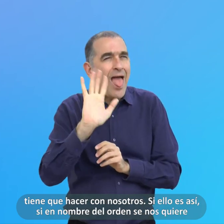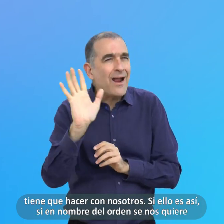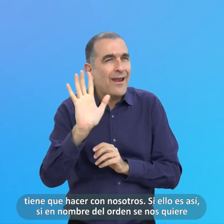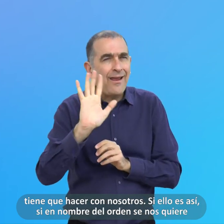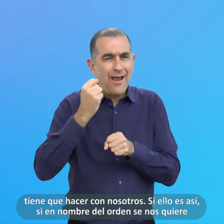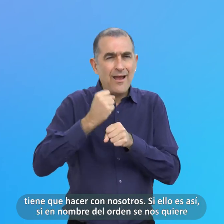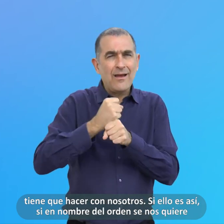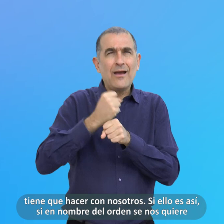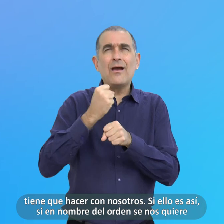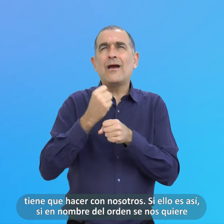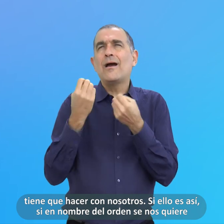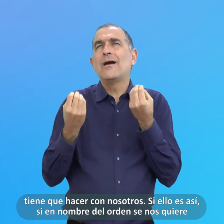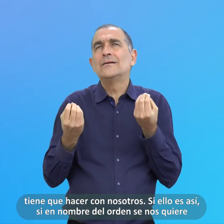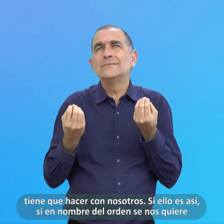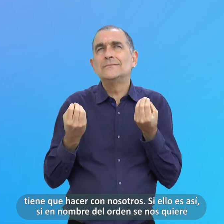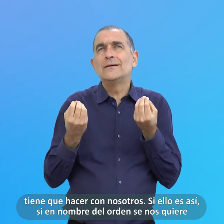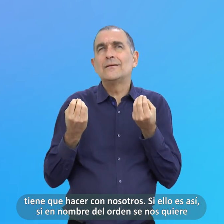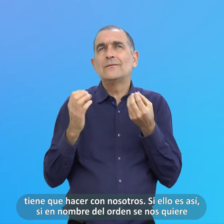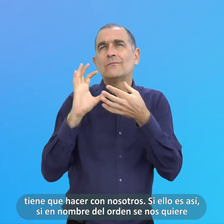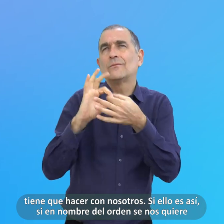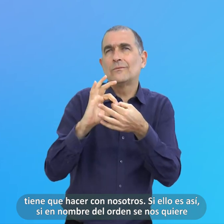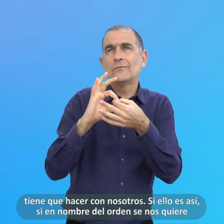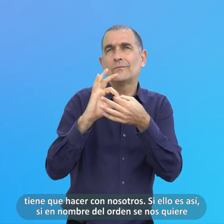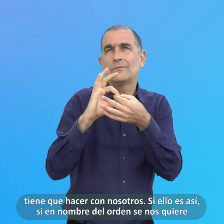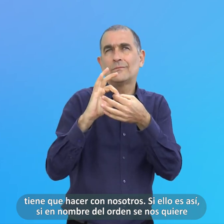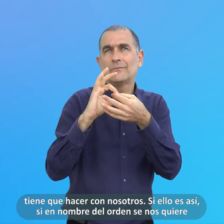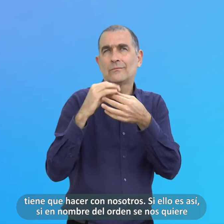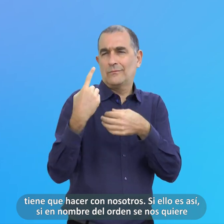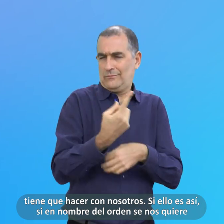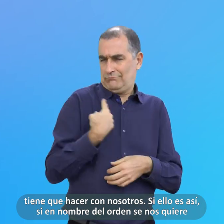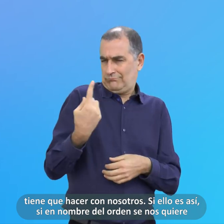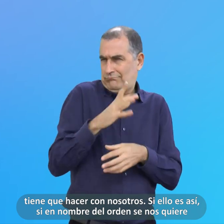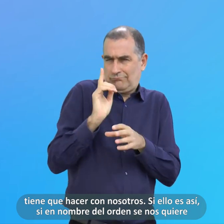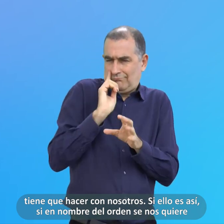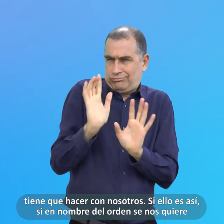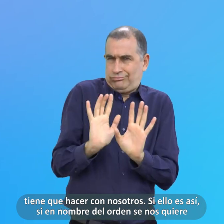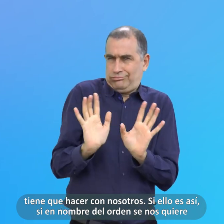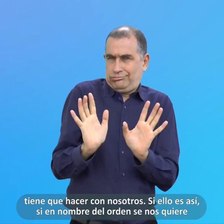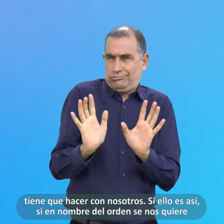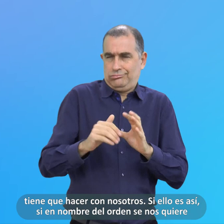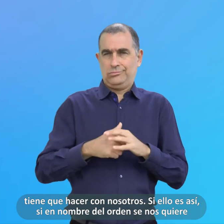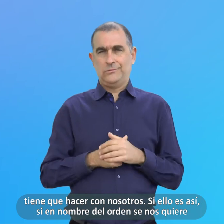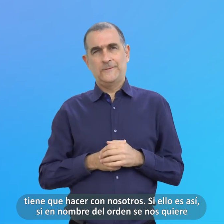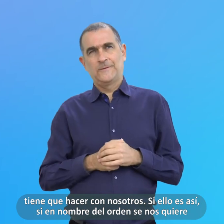Si Eso Es Así Si El Nombre Del Orden Se Nos Quiere